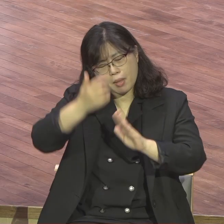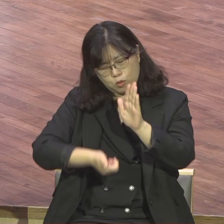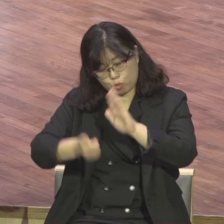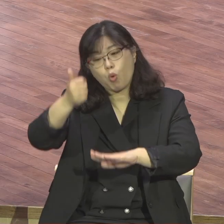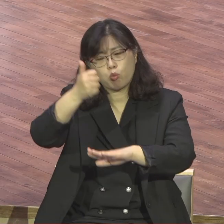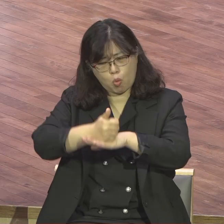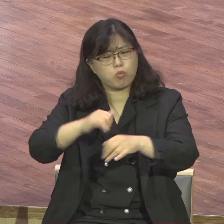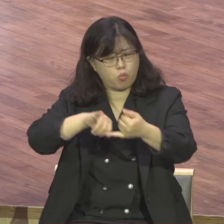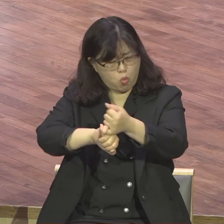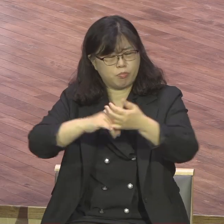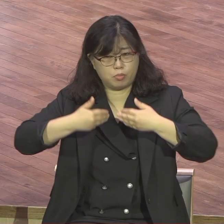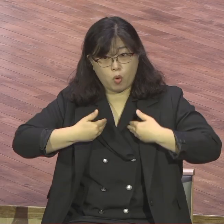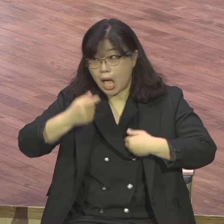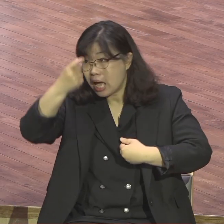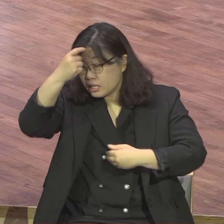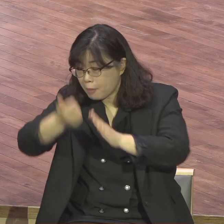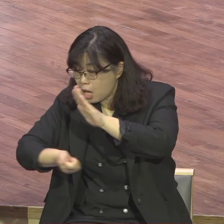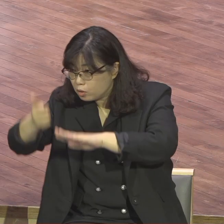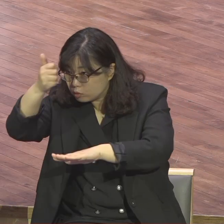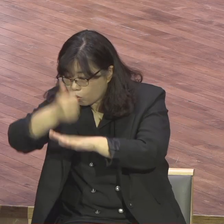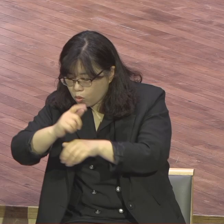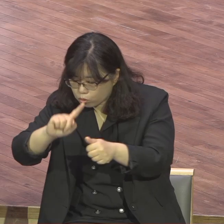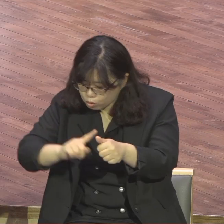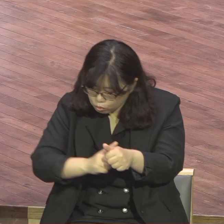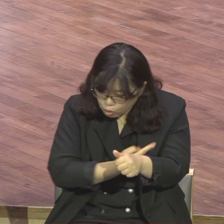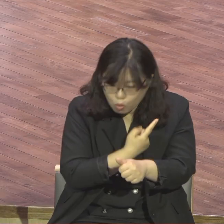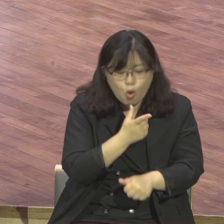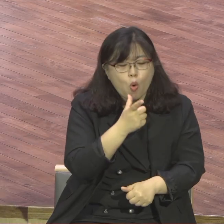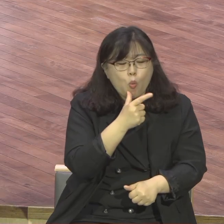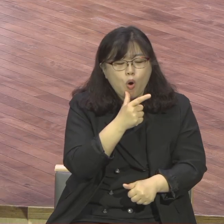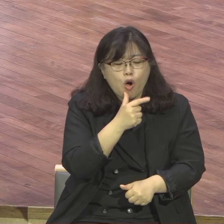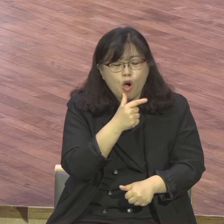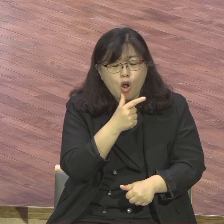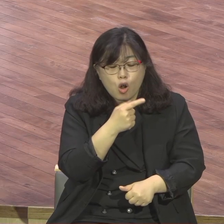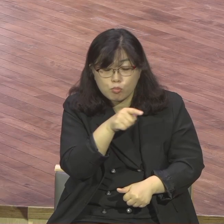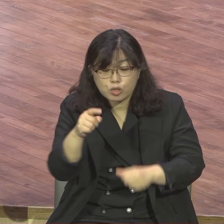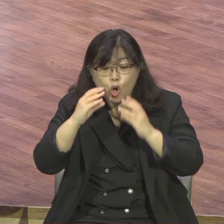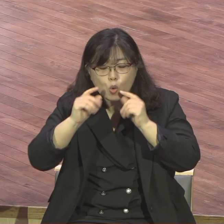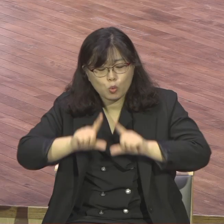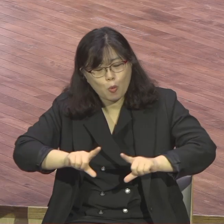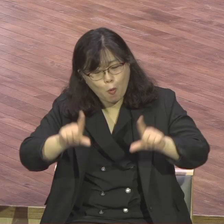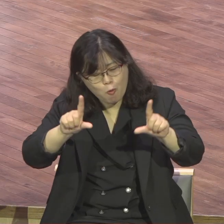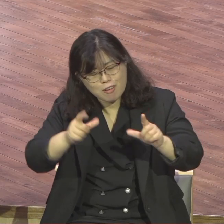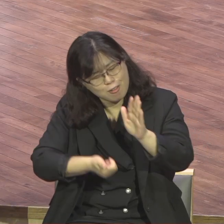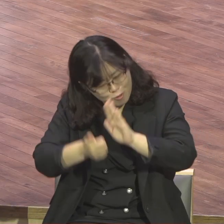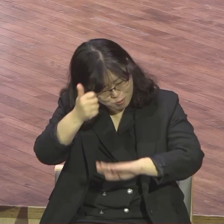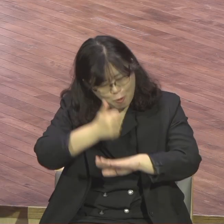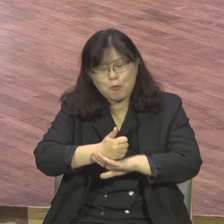동력이 돼 동력 능력이 돼야 된다니까요 영경보드 친구들 예배가 이끄는 삶